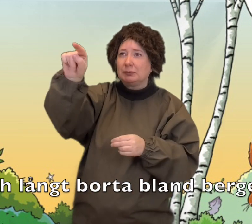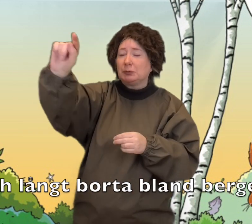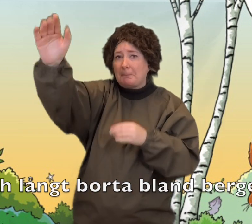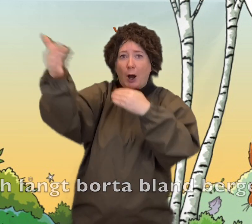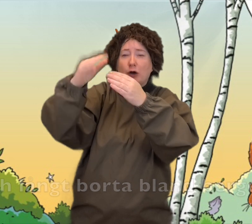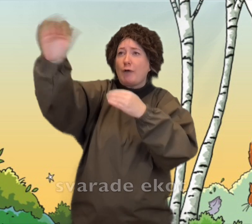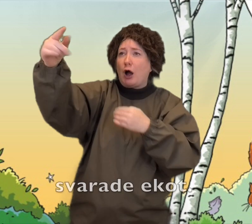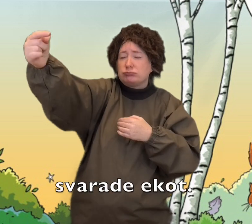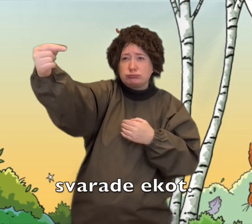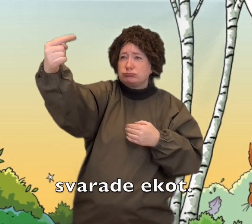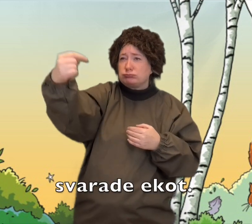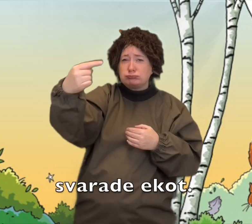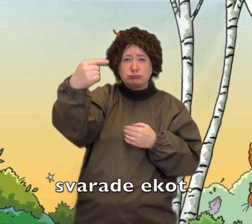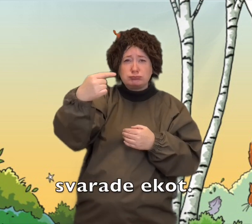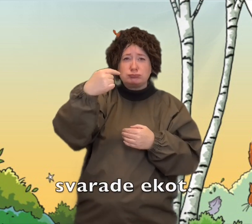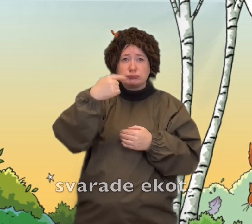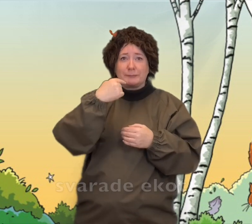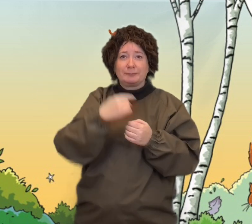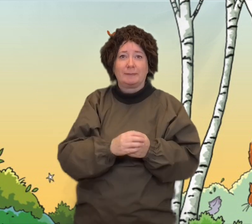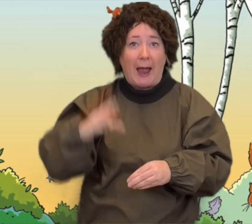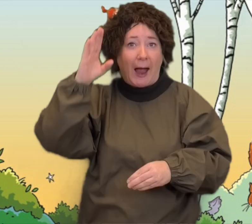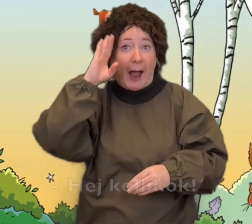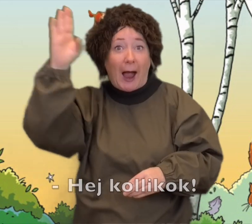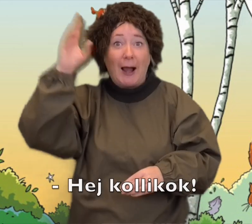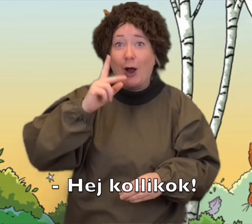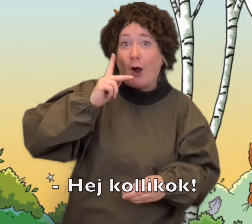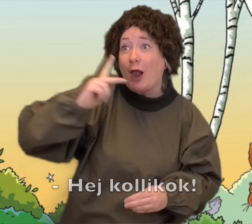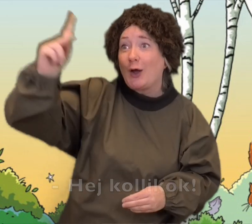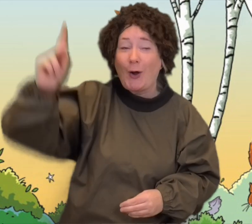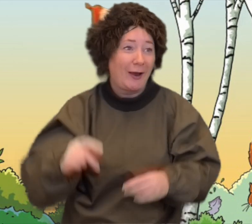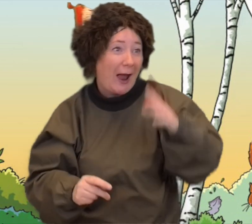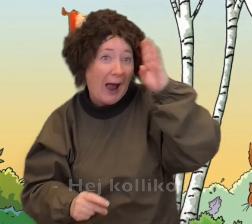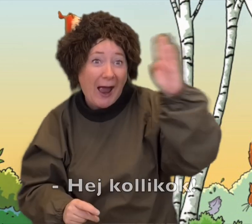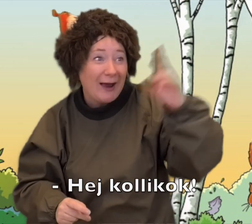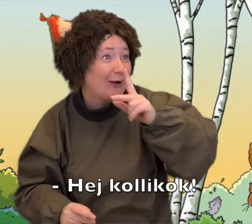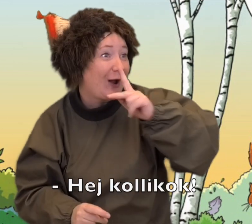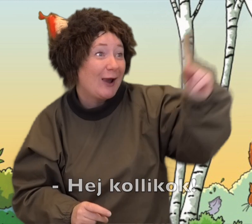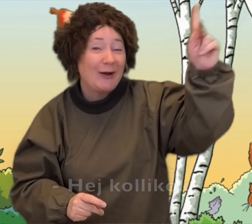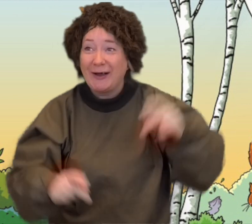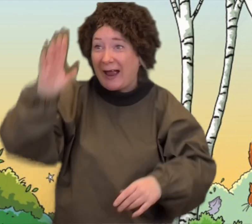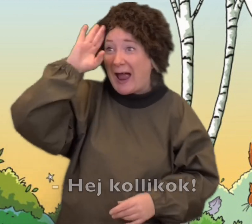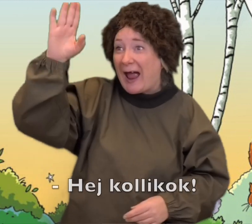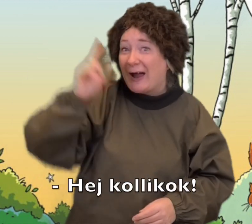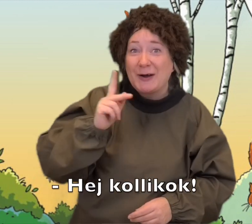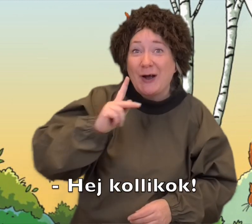bergen svarade ekot. Hej! Kullikokk! Hej! Kullikokk! Hej!